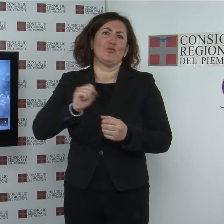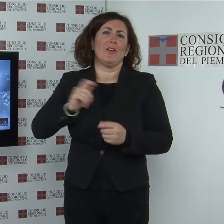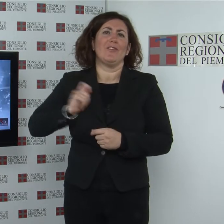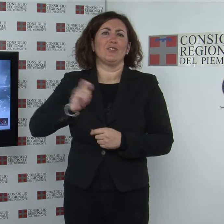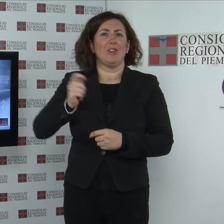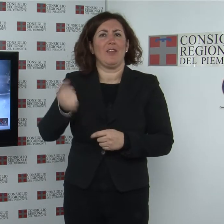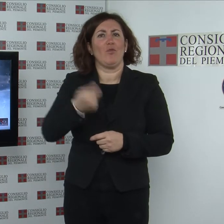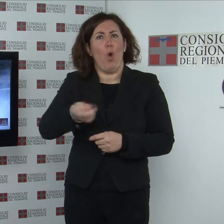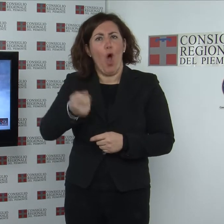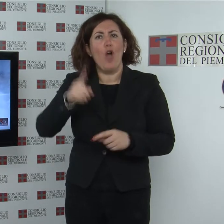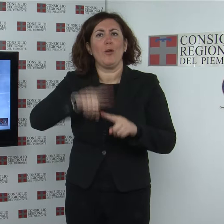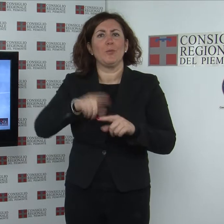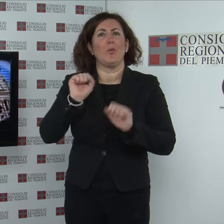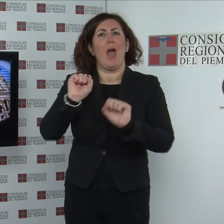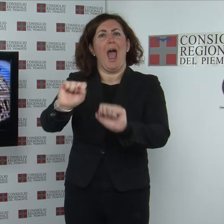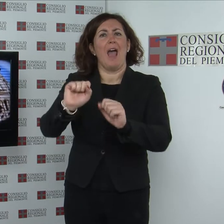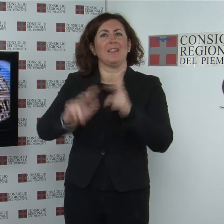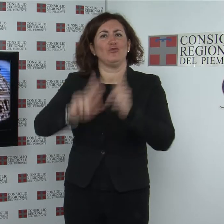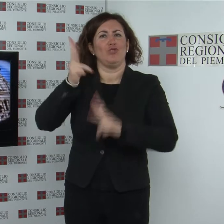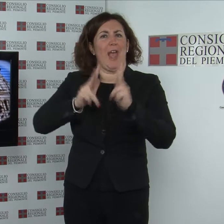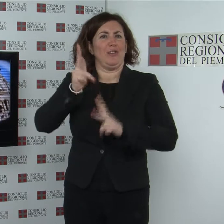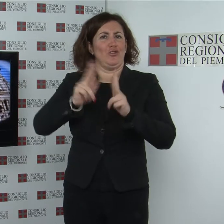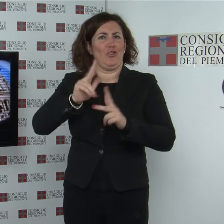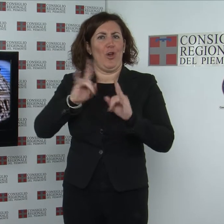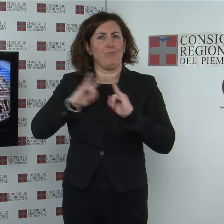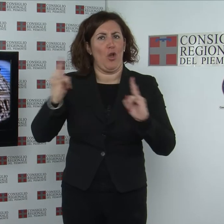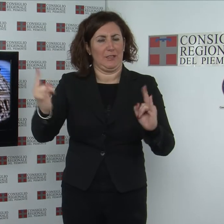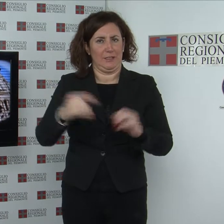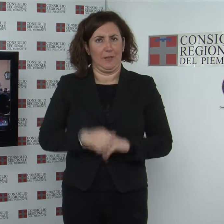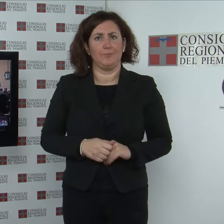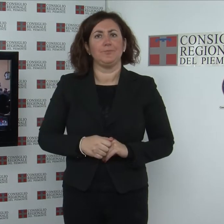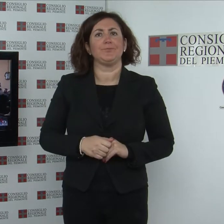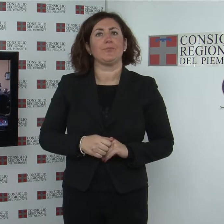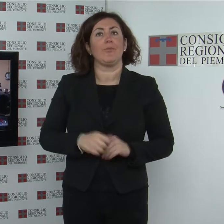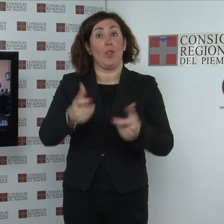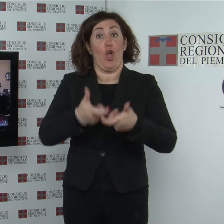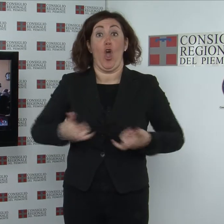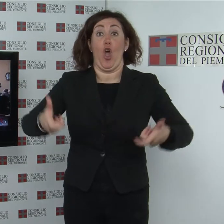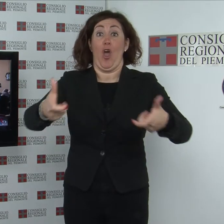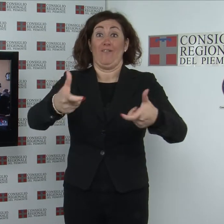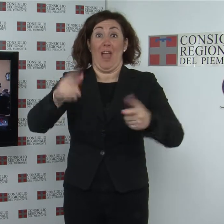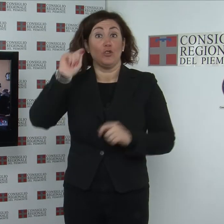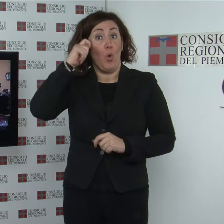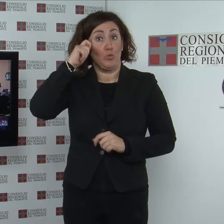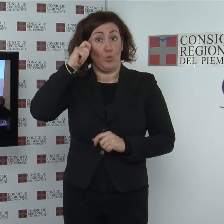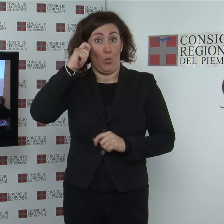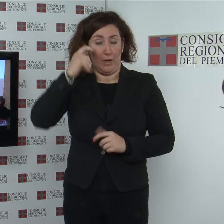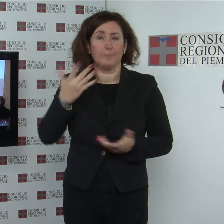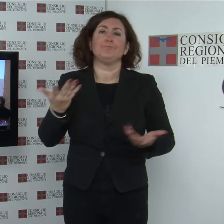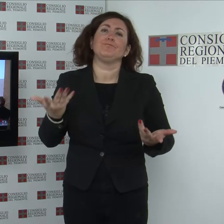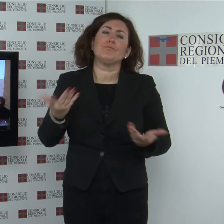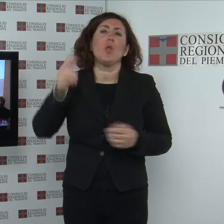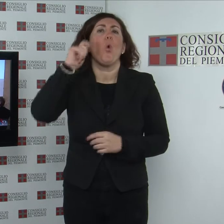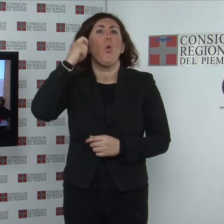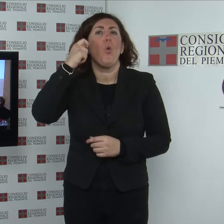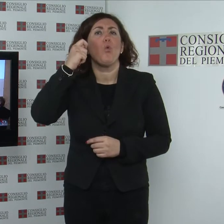antincendi boschivi aib convegno sull'usura il rischio di cadere nella trappola dell'usura non risparmia